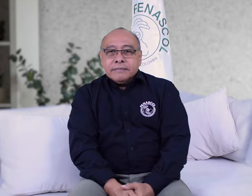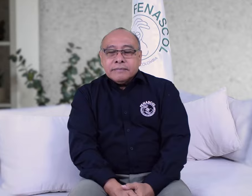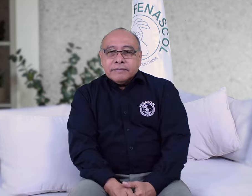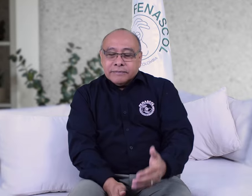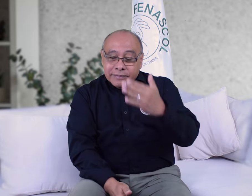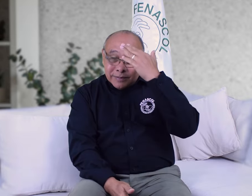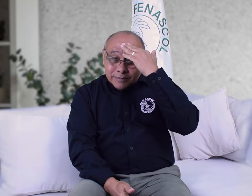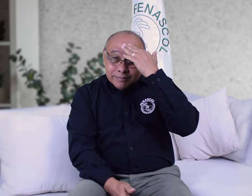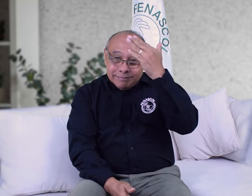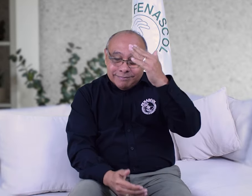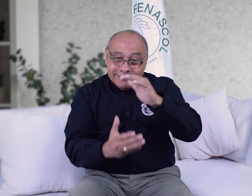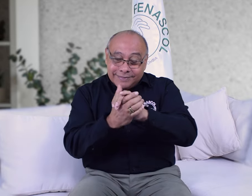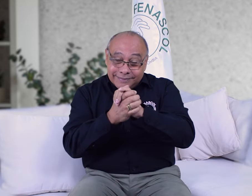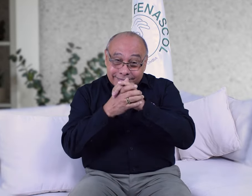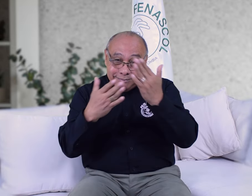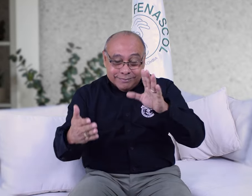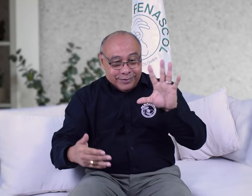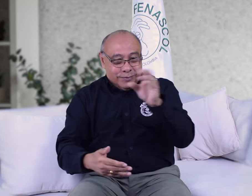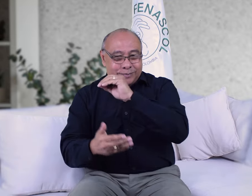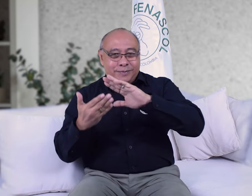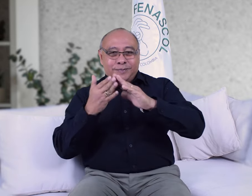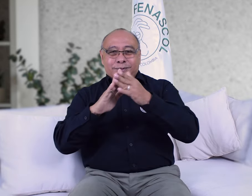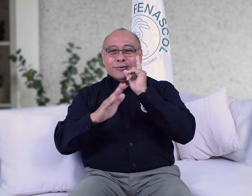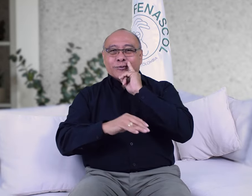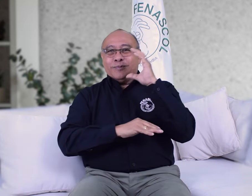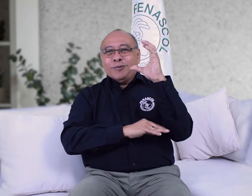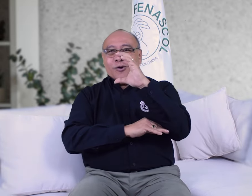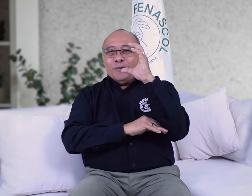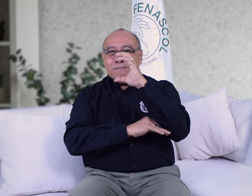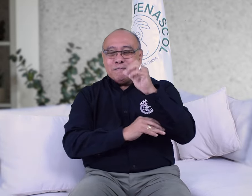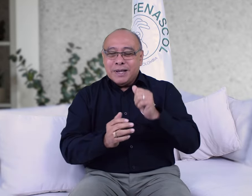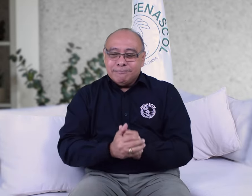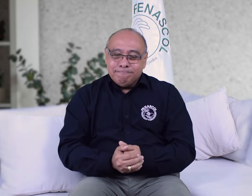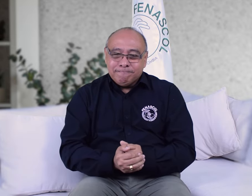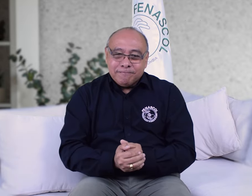Hola, un saludo para toda la comunidad sorda de Colombia.